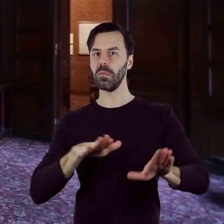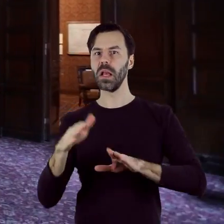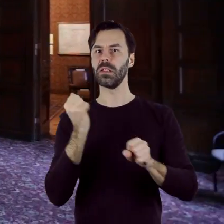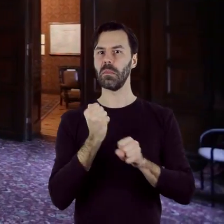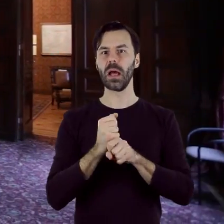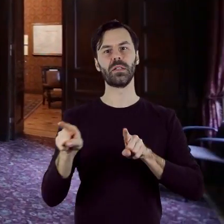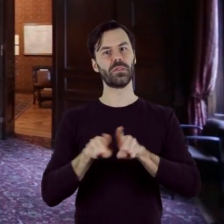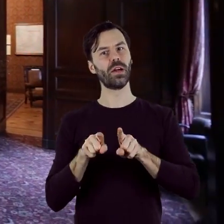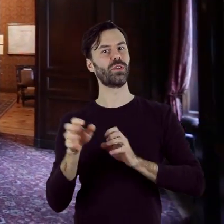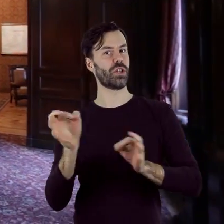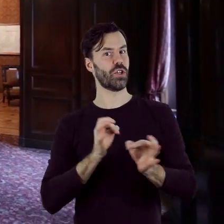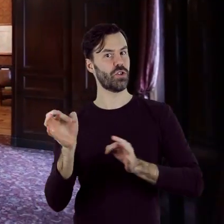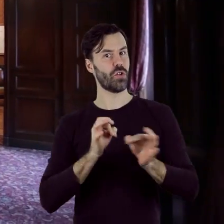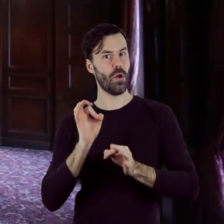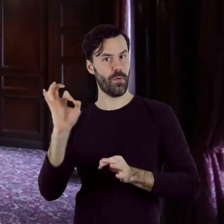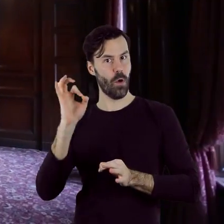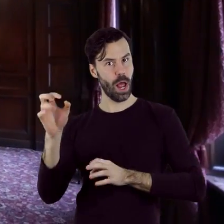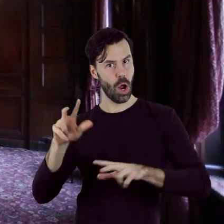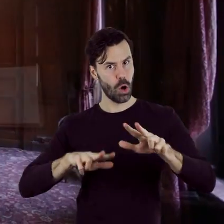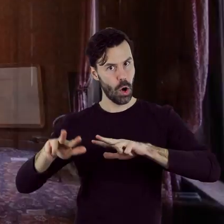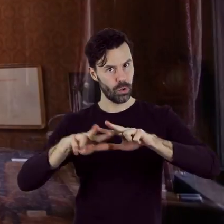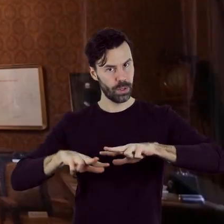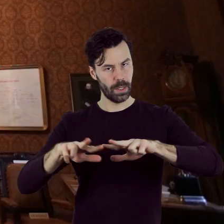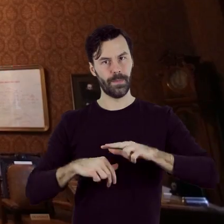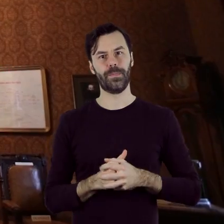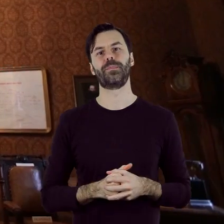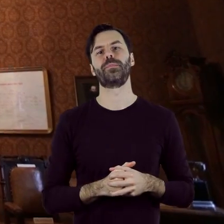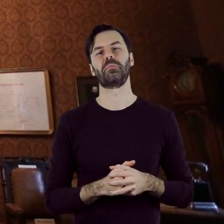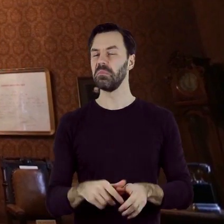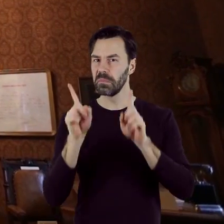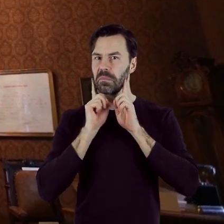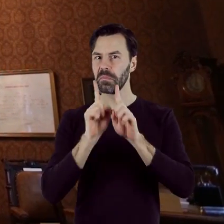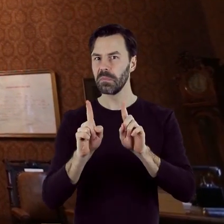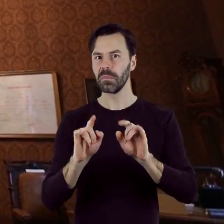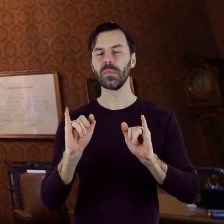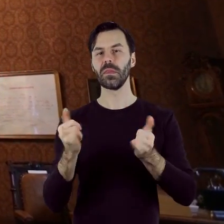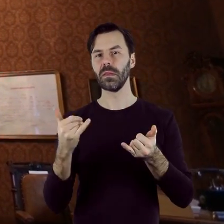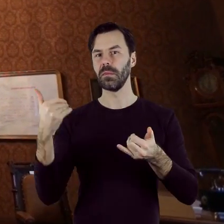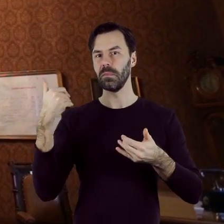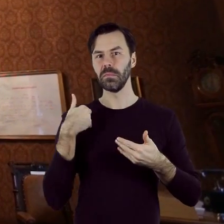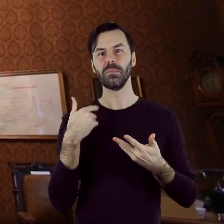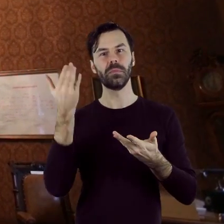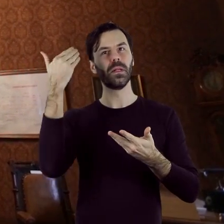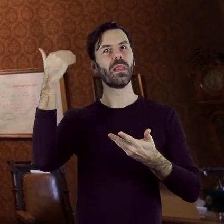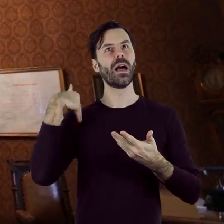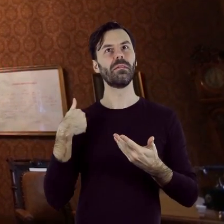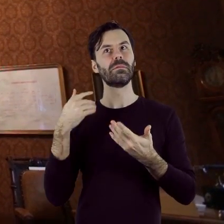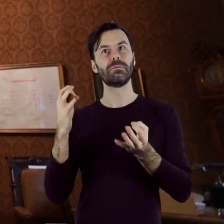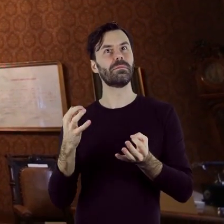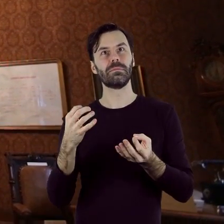jego rodziny. Muzyka Rzeczywistą obecność właściciela pałacu zastępuje wiszący na